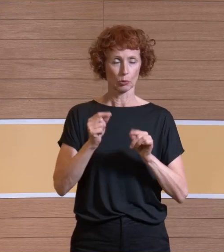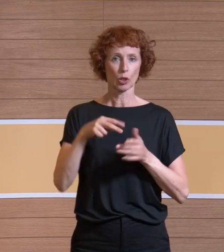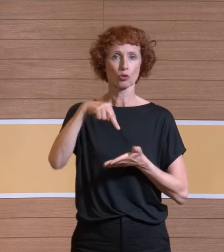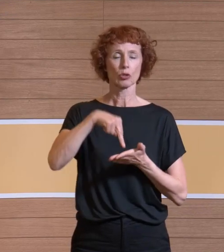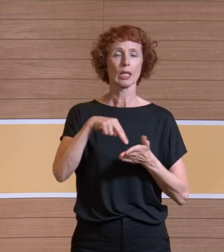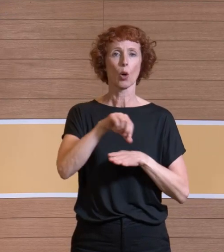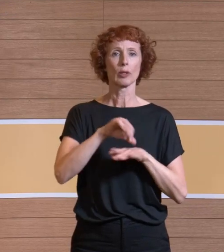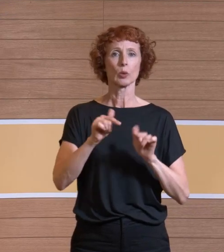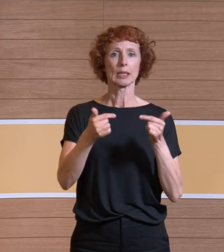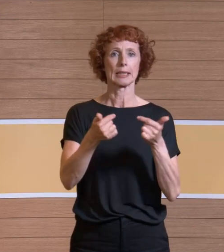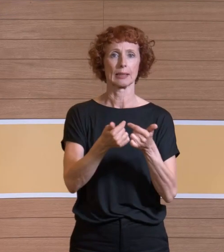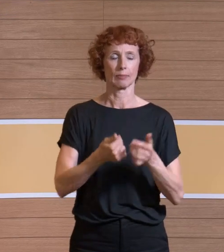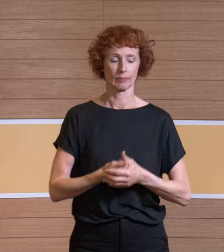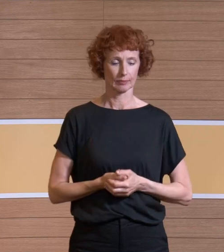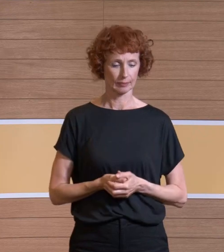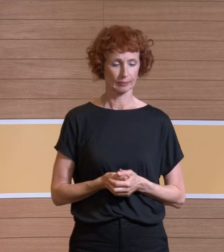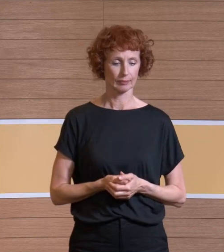-Team im THV-Schutzbereich.